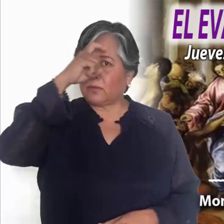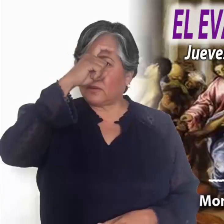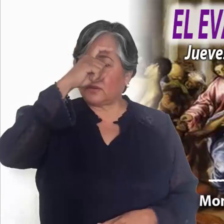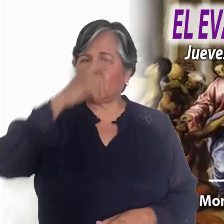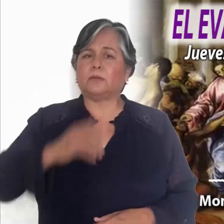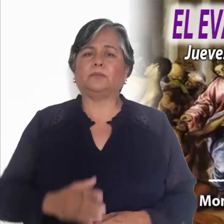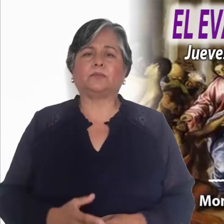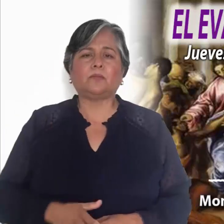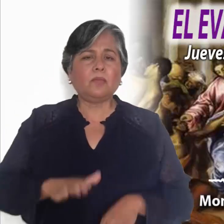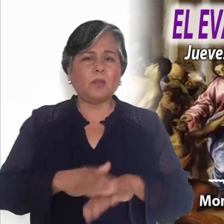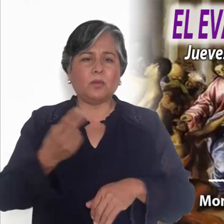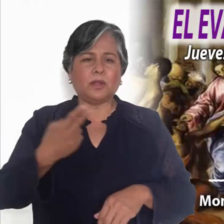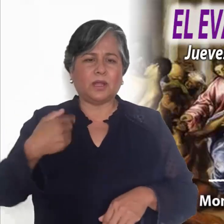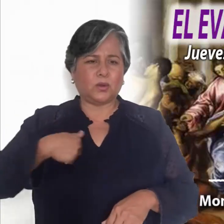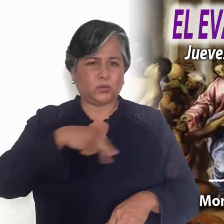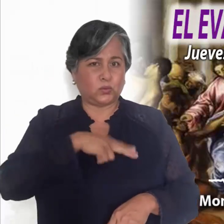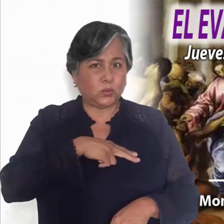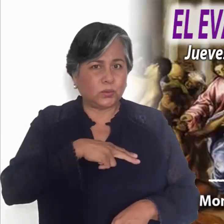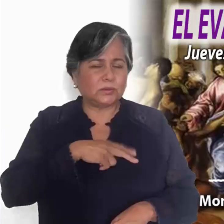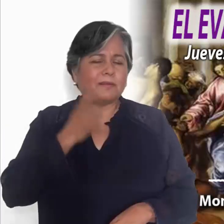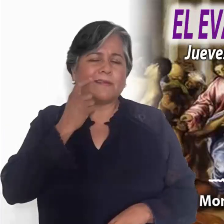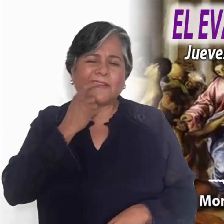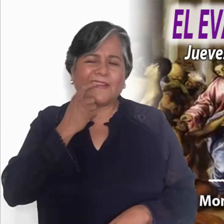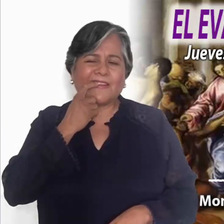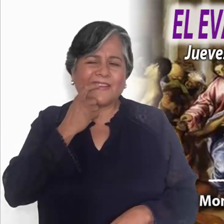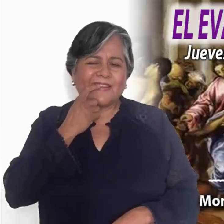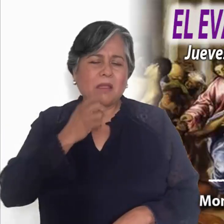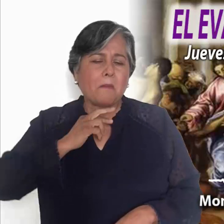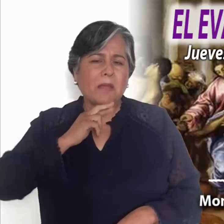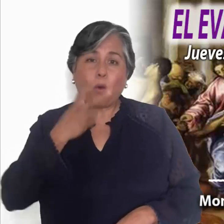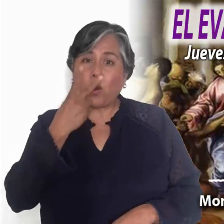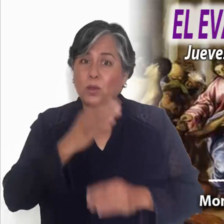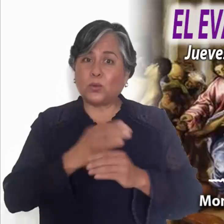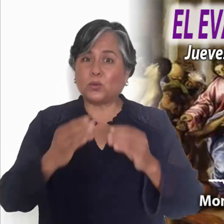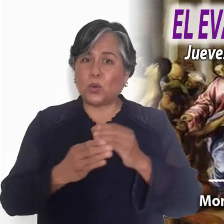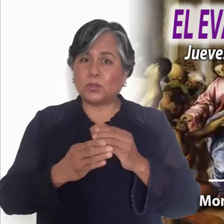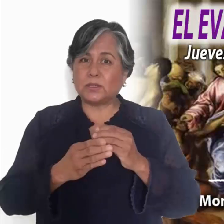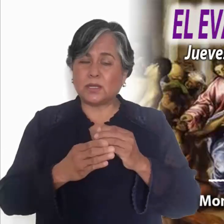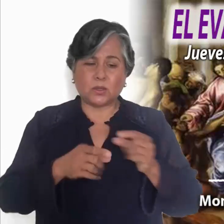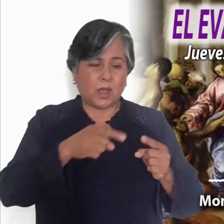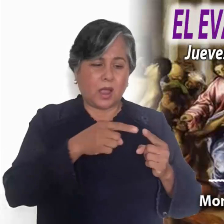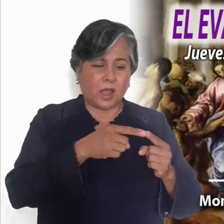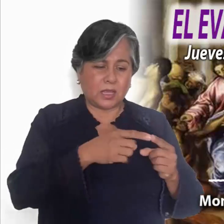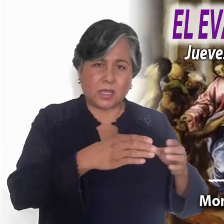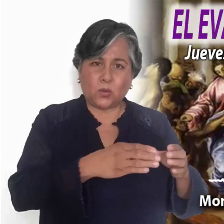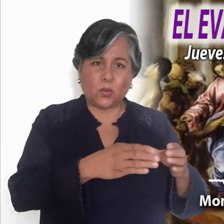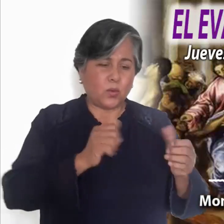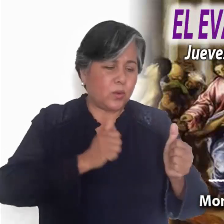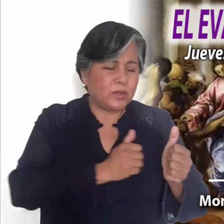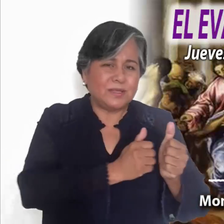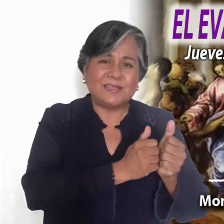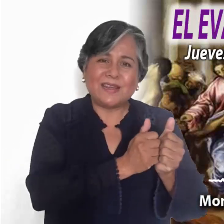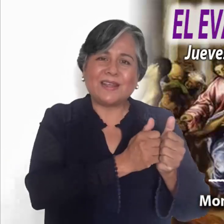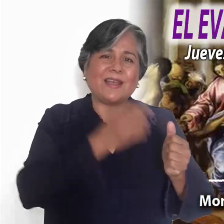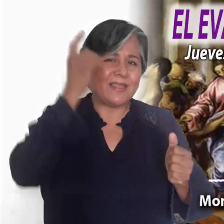encantos. Queremos, como vulgarmente decimos, prenderle una vela a Dios y otra al diablo.